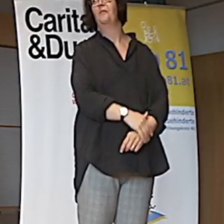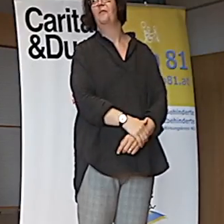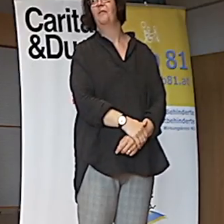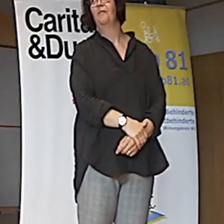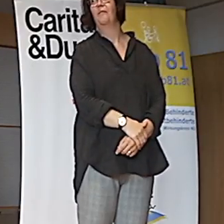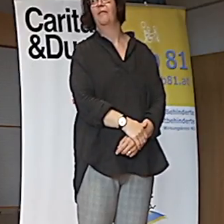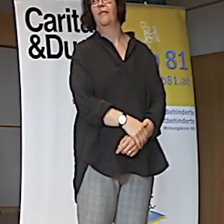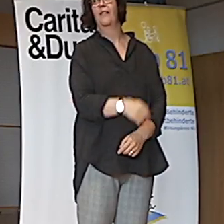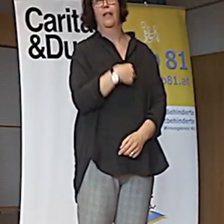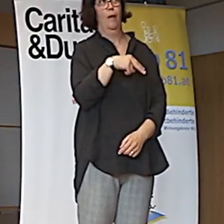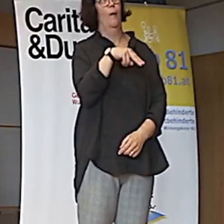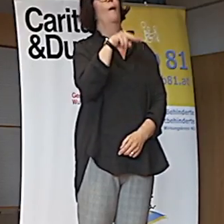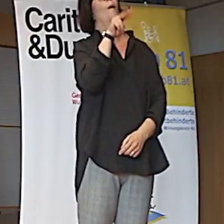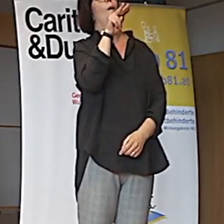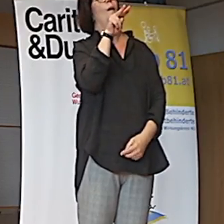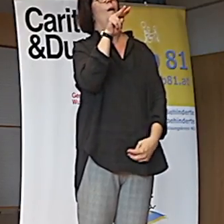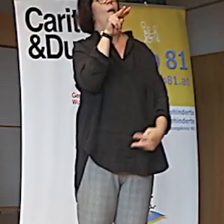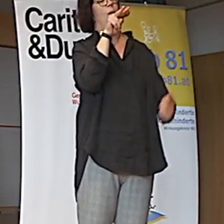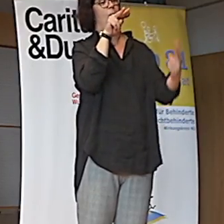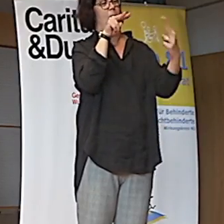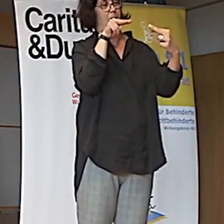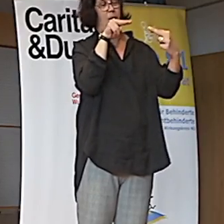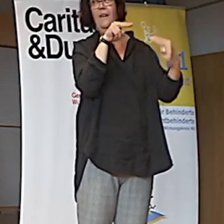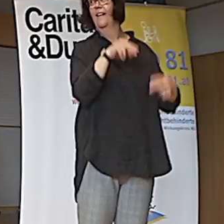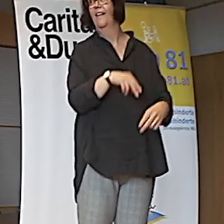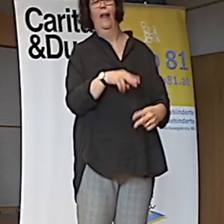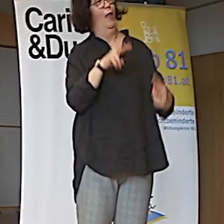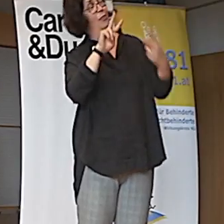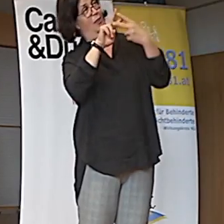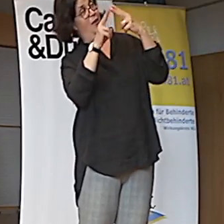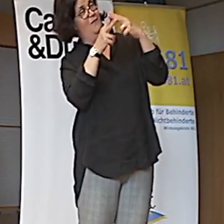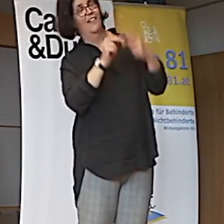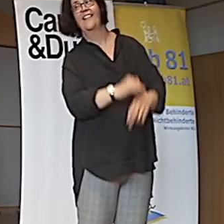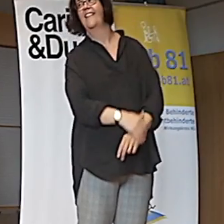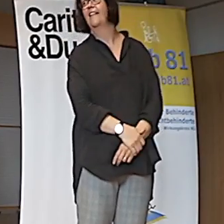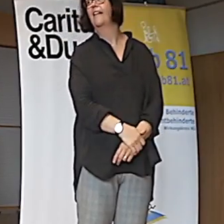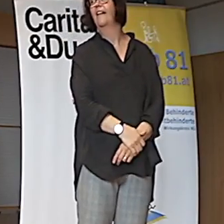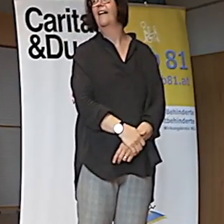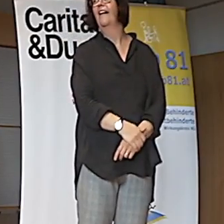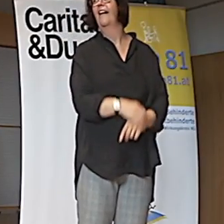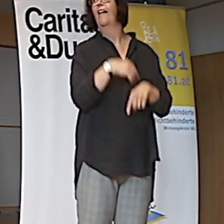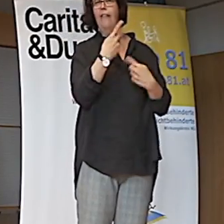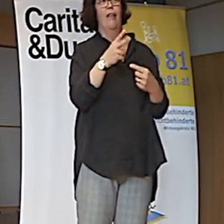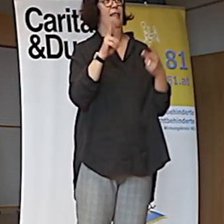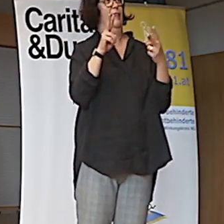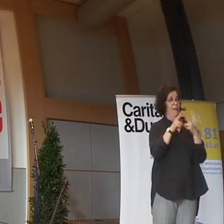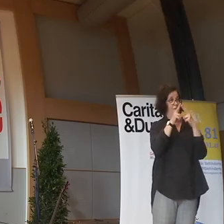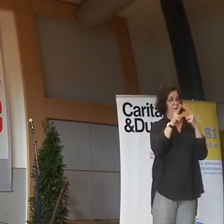Geht nach oben. Irgendwo treffen sie sich dann. Und wenn sie sich dann treffen.